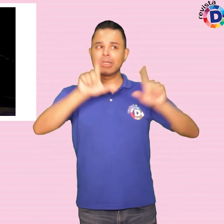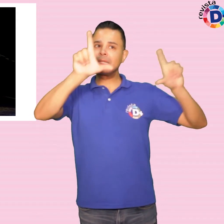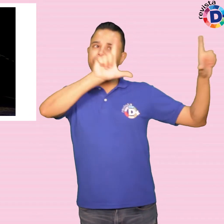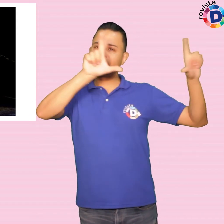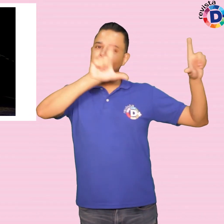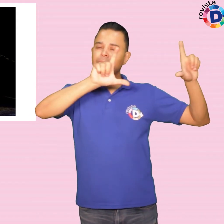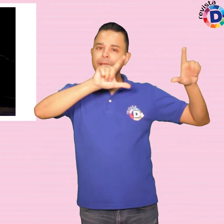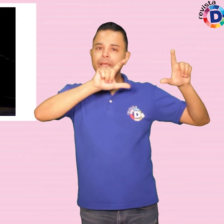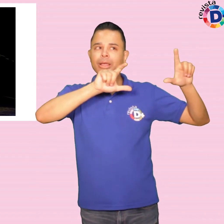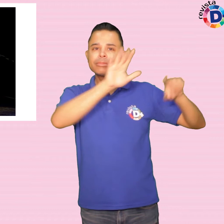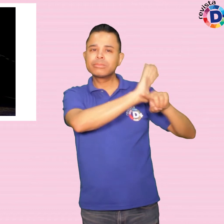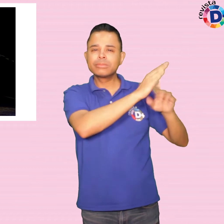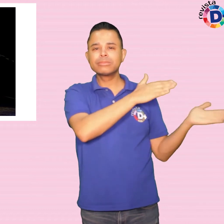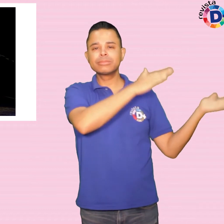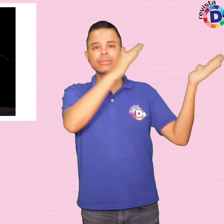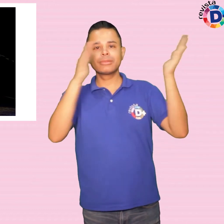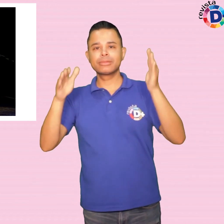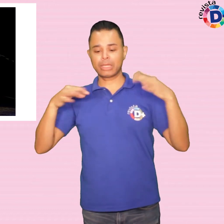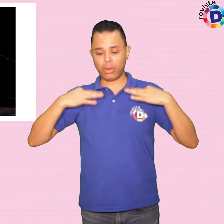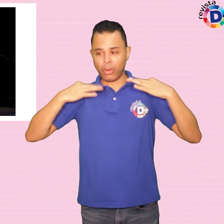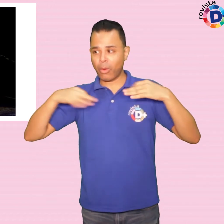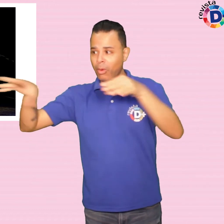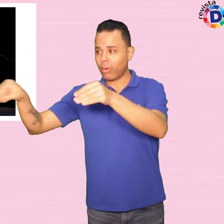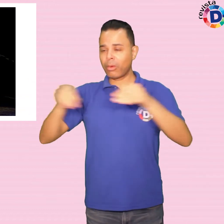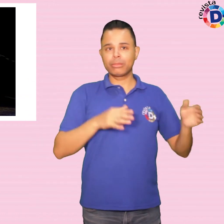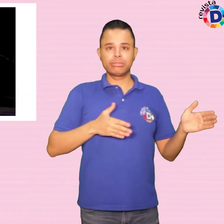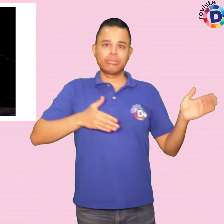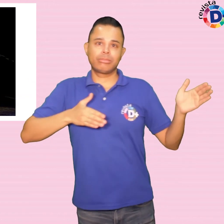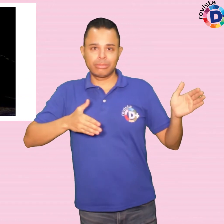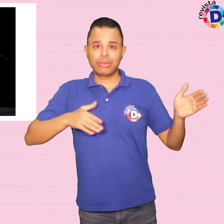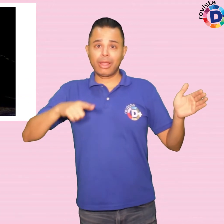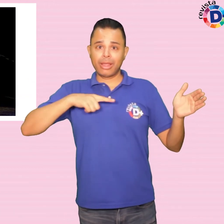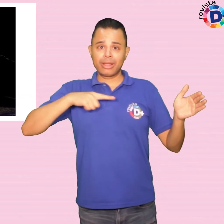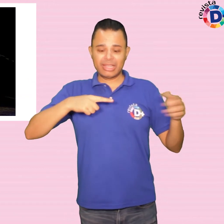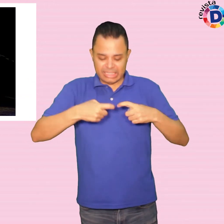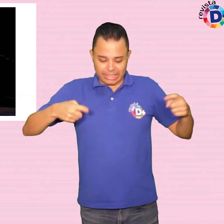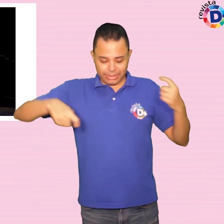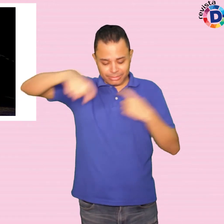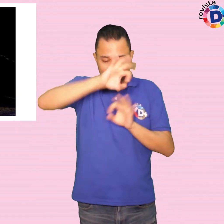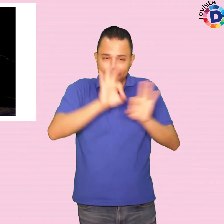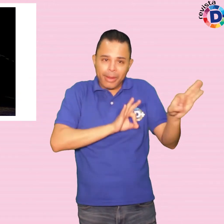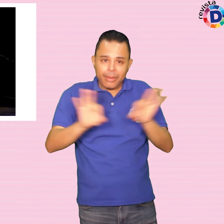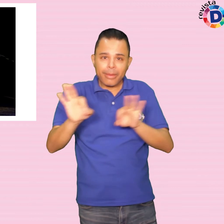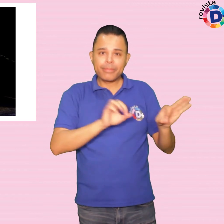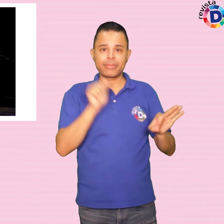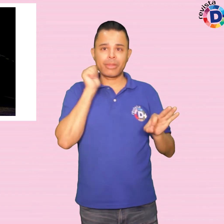estarão bonecos com os figurinos feitos com elásticos, utilizados pelas intérpretes e que